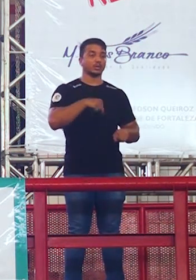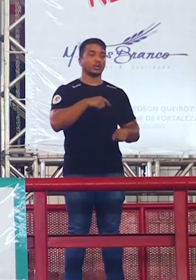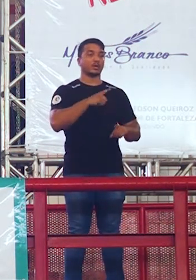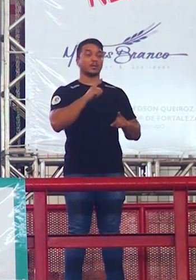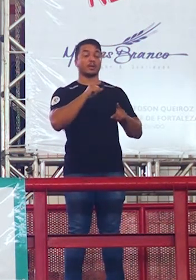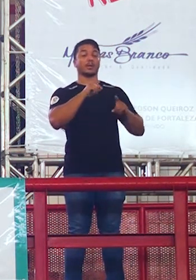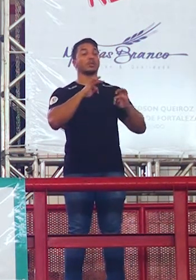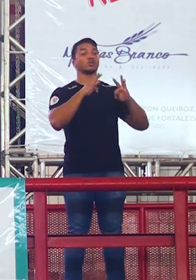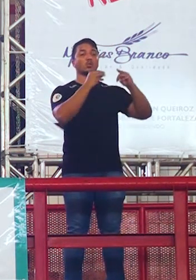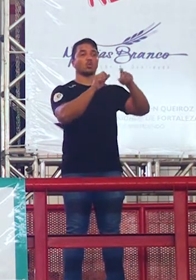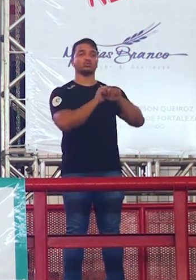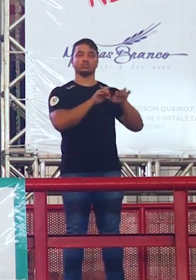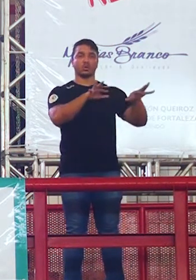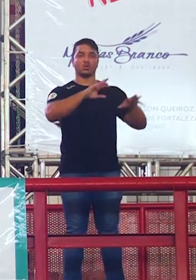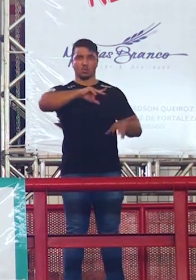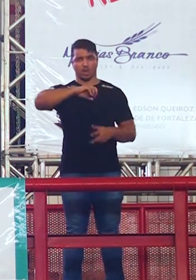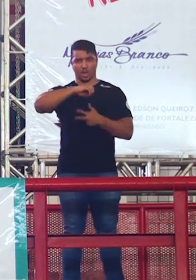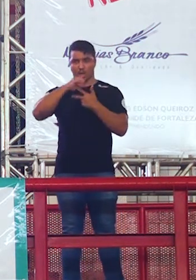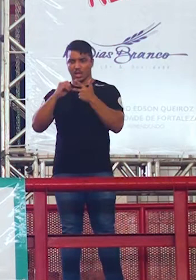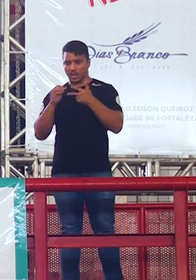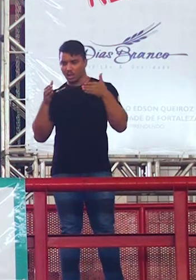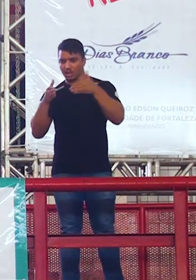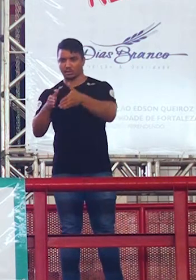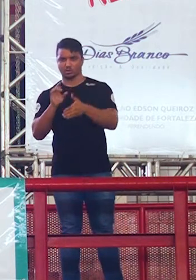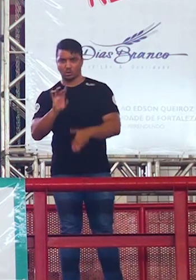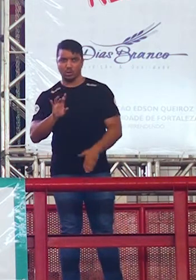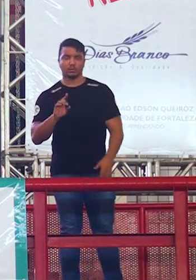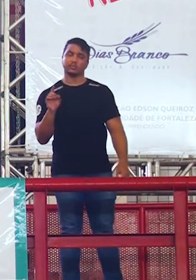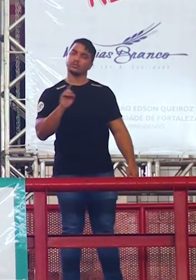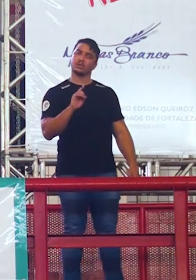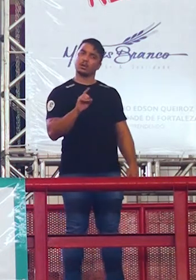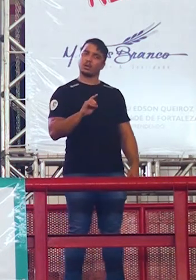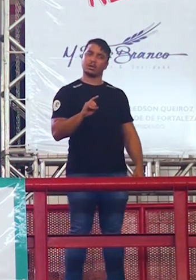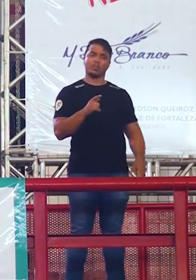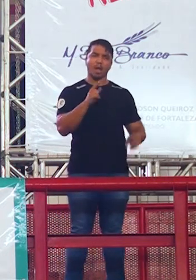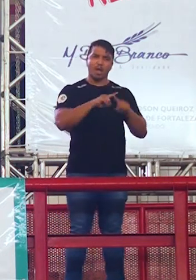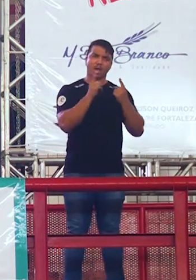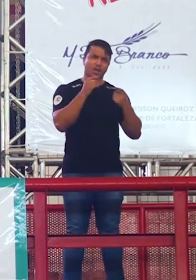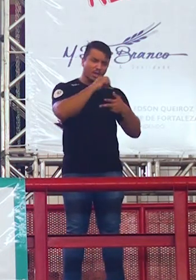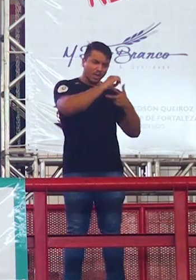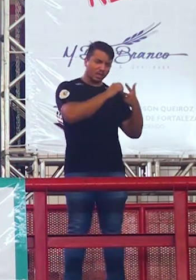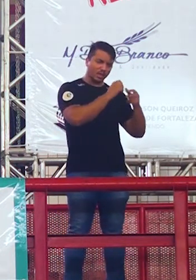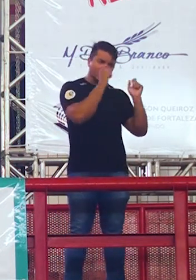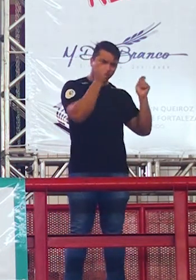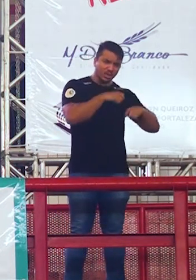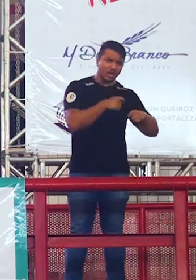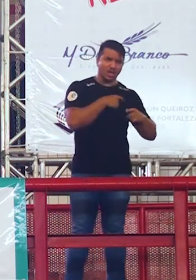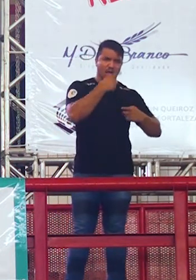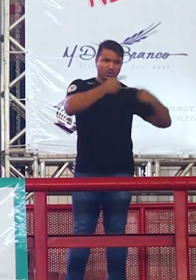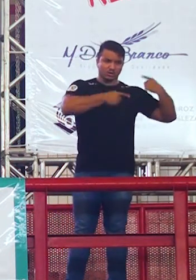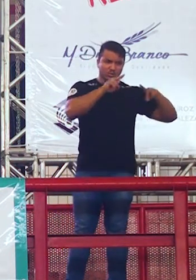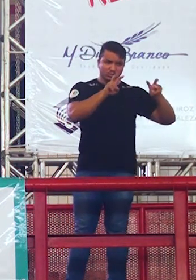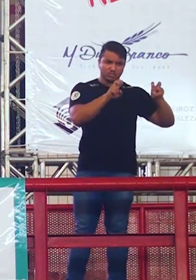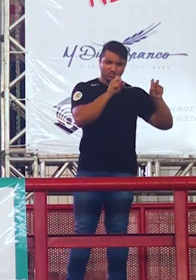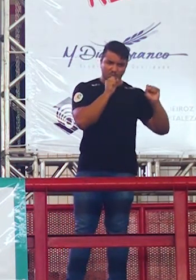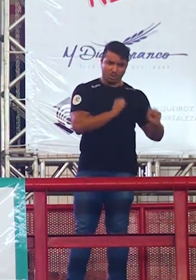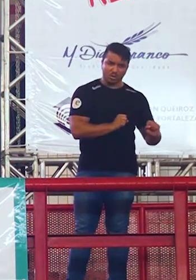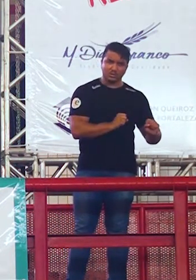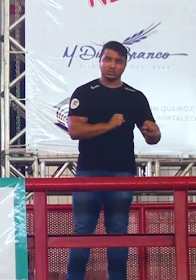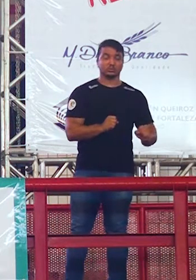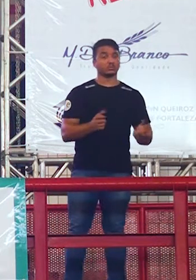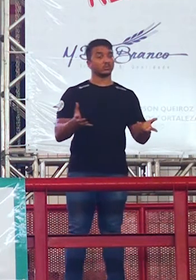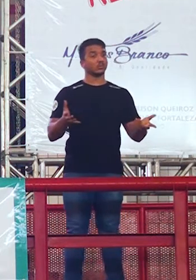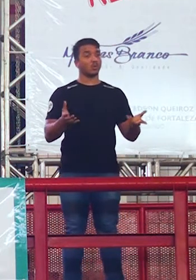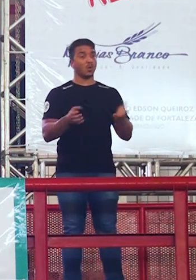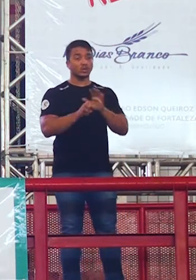todos. Não é só para Enem não. Professor em tratando de Enem eles podem pedir tema político? Poxa,